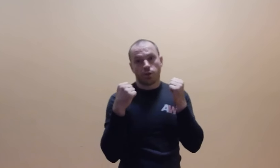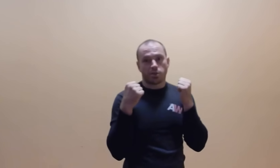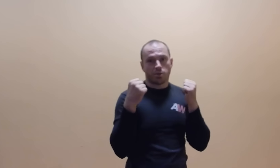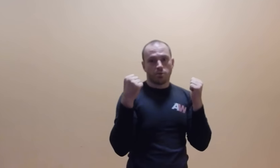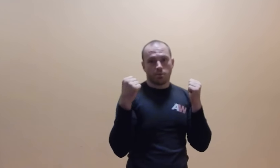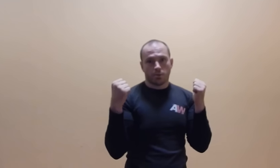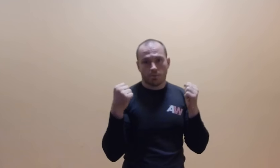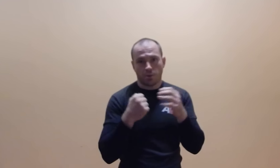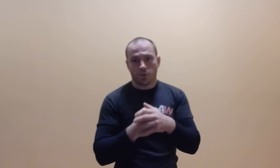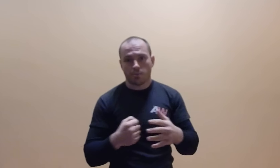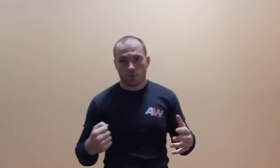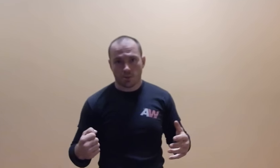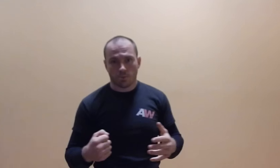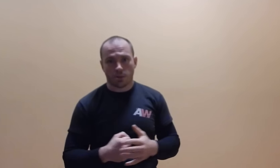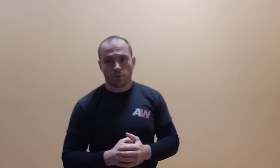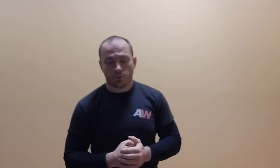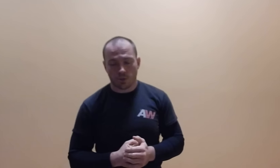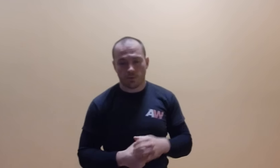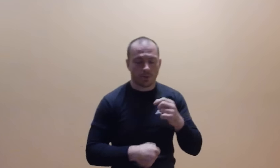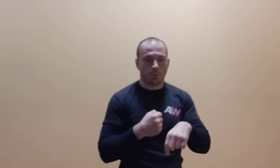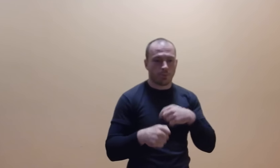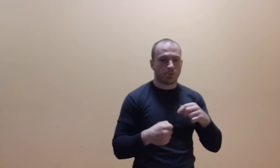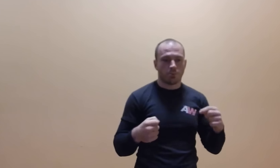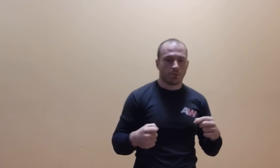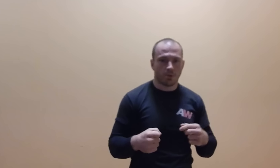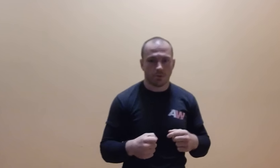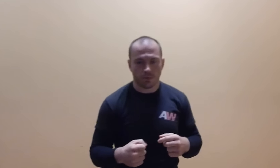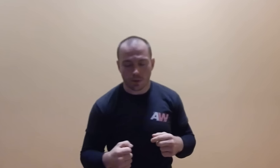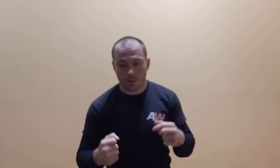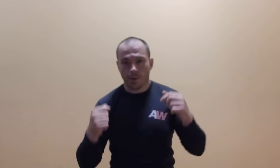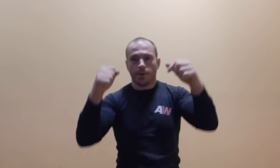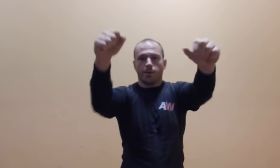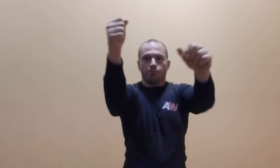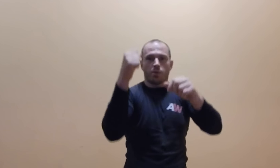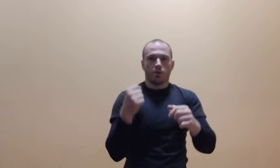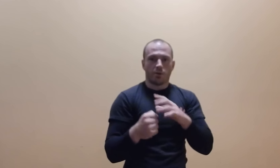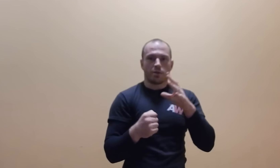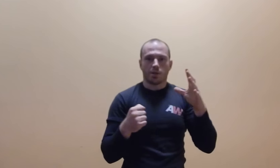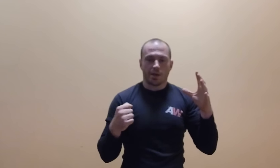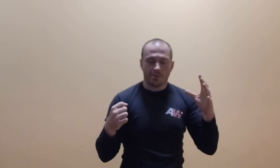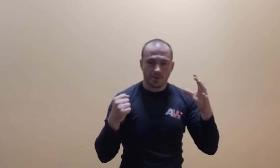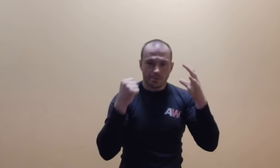uderzać pięściami, żeby sobie nie zrobić krzywdy, więc po to potrzebuję milionowijek i wielkich rękawic